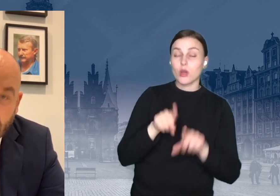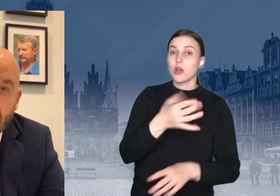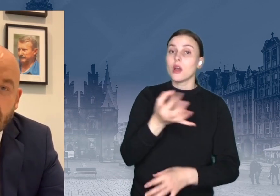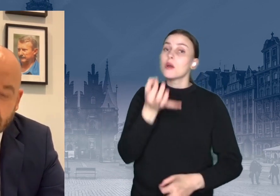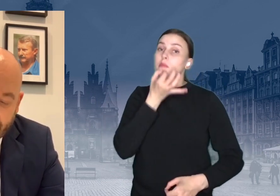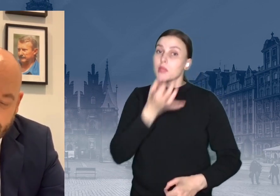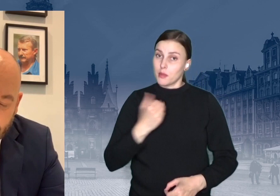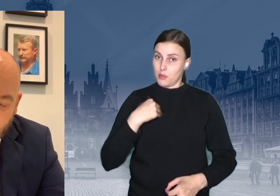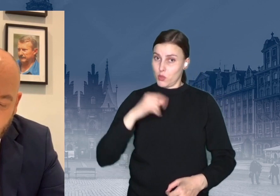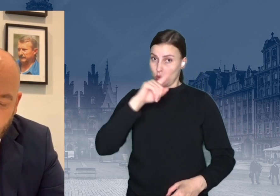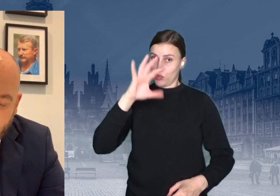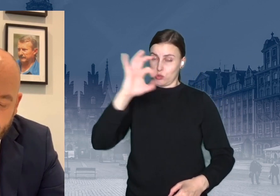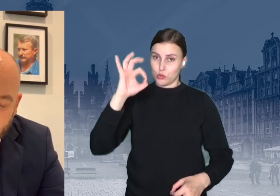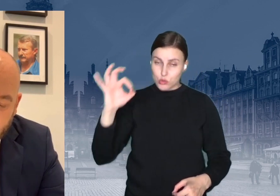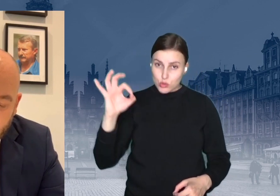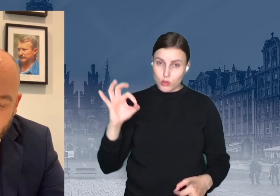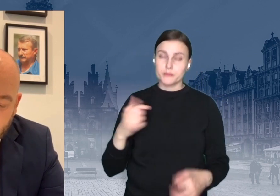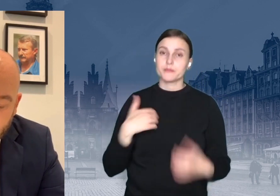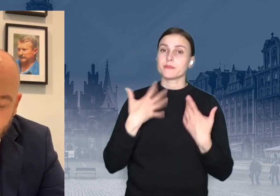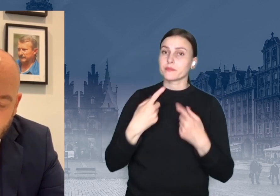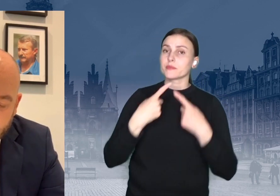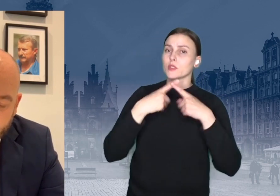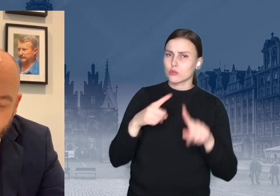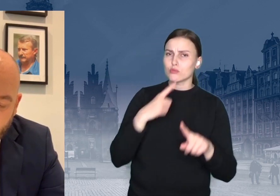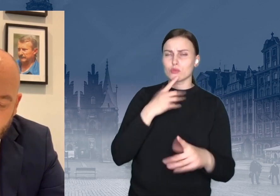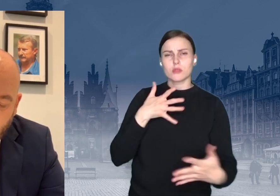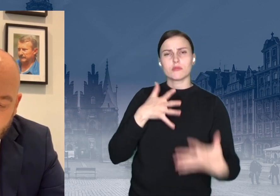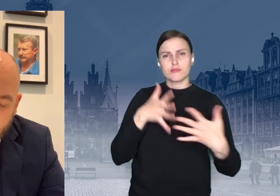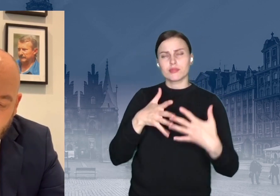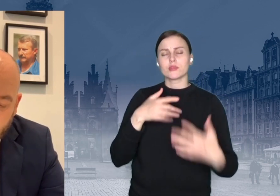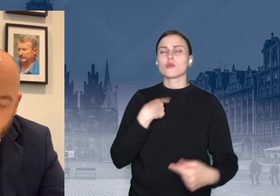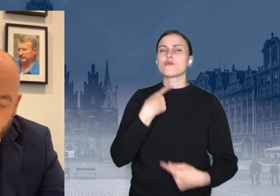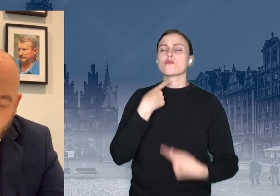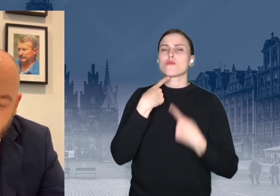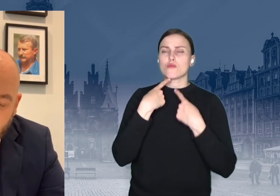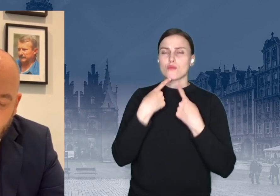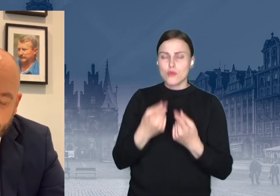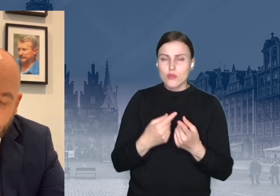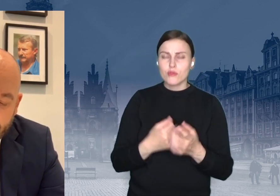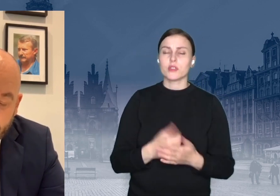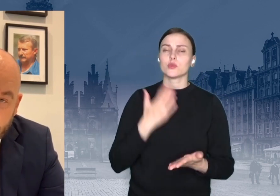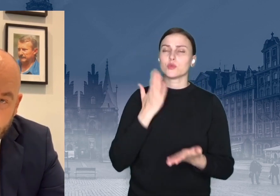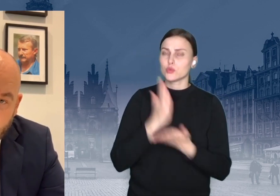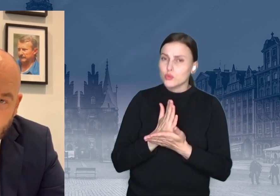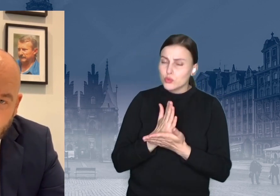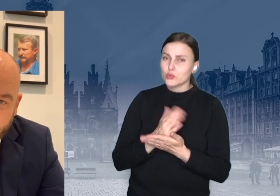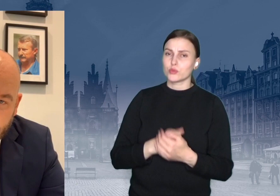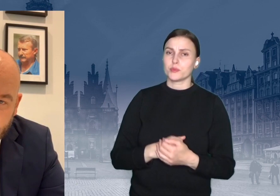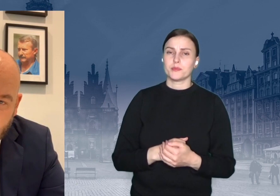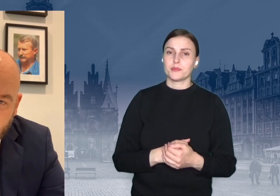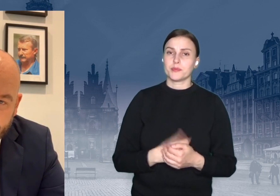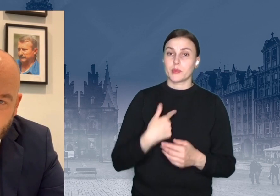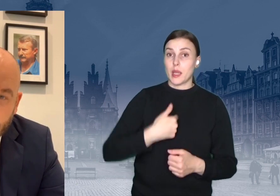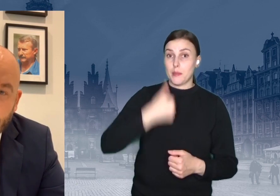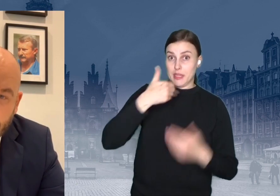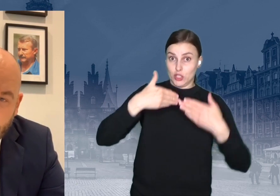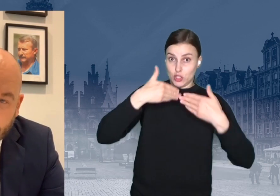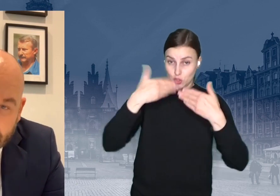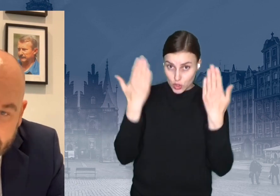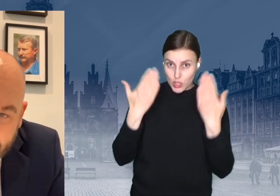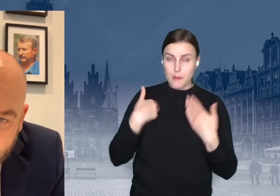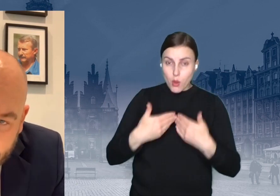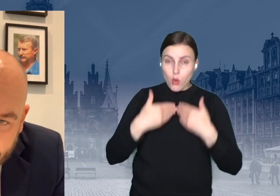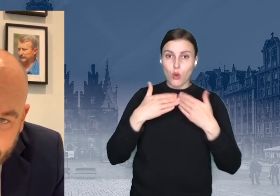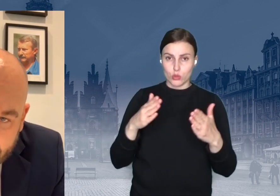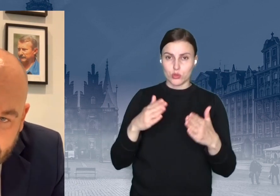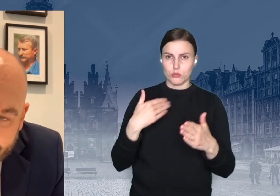pytaliście o zoo, to chcę Wam króciutki raport złożyć. Otóż w pierwszym dniu otwarcia naszego 40